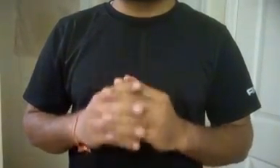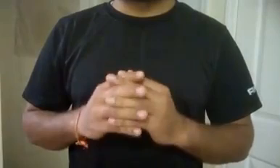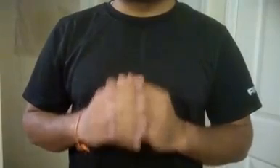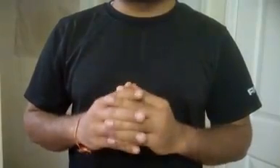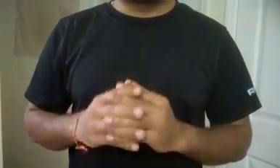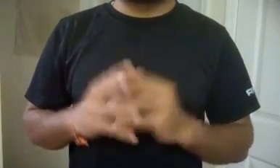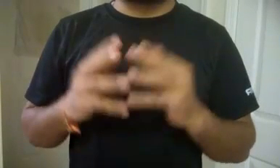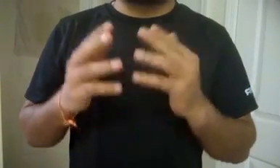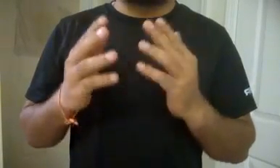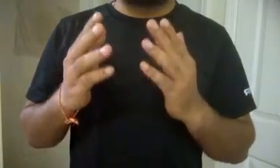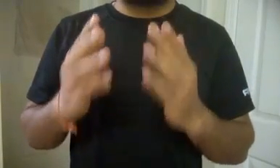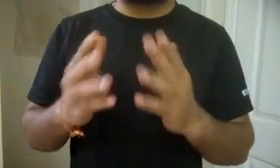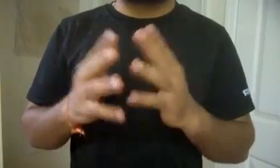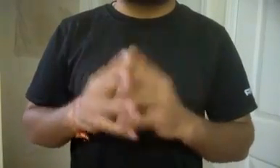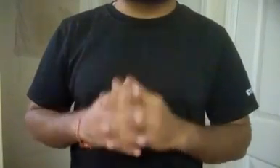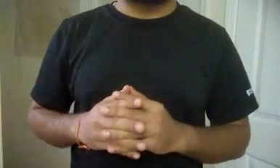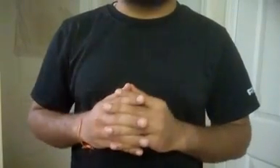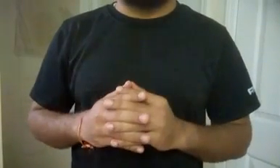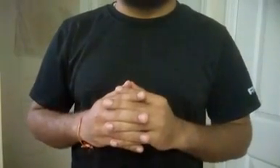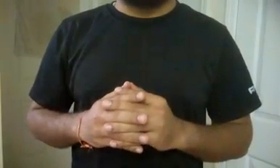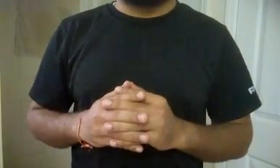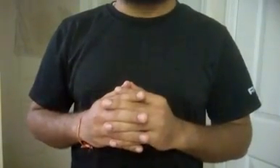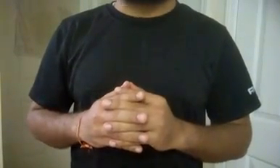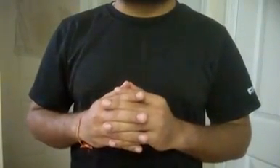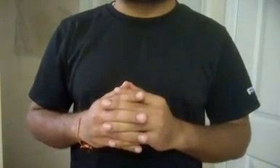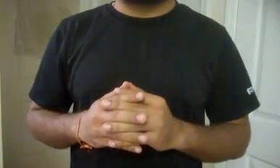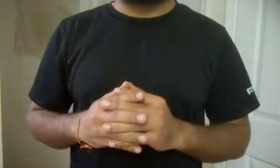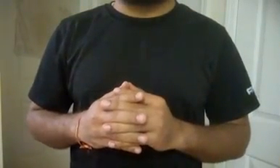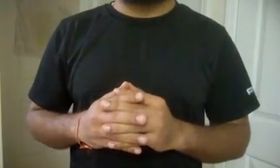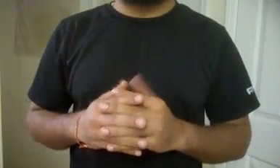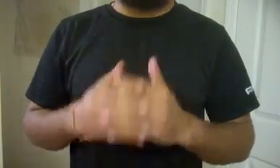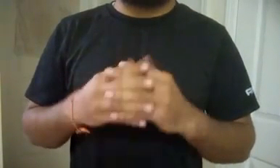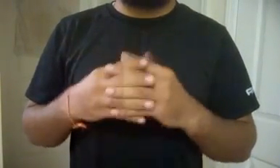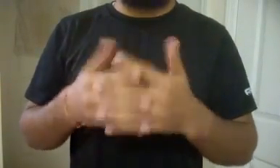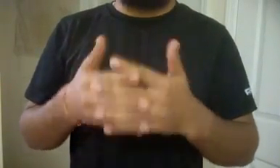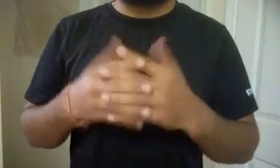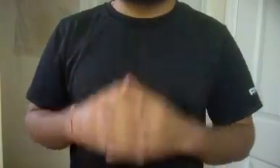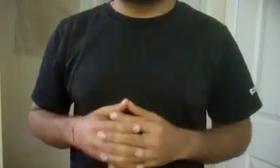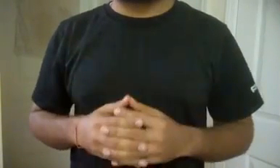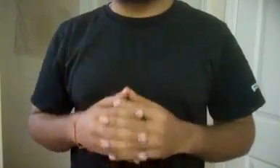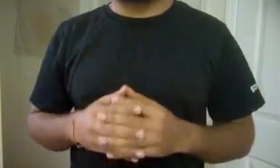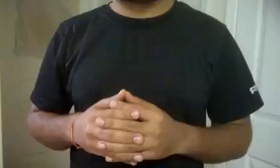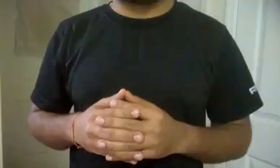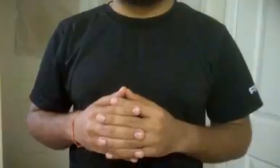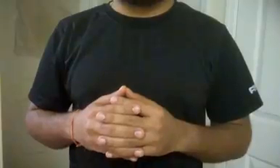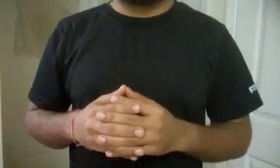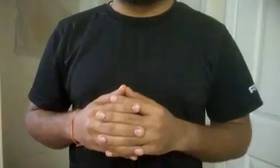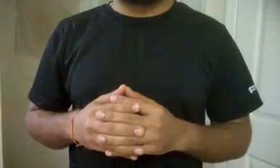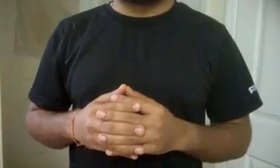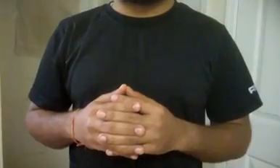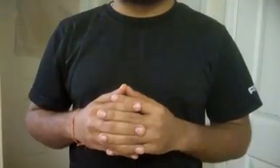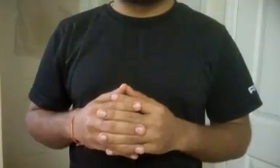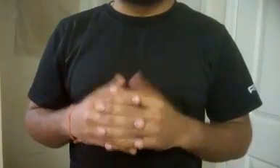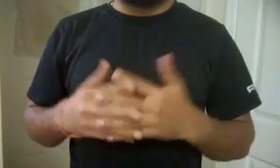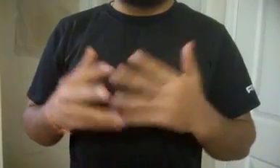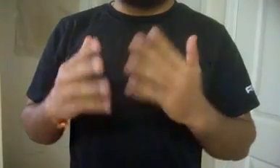भी भी बचे हैं, जो इस इनसान पर विश्वास करते हैं, जैसा कि मैंने भी कभी किया था, बताते हैं,